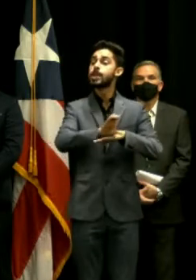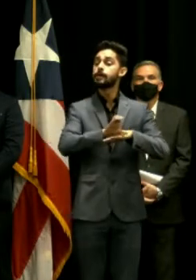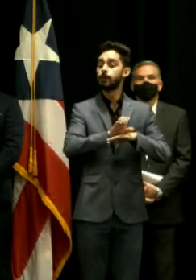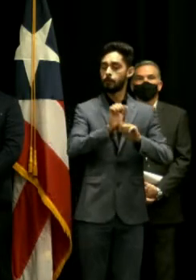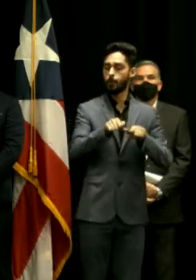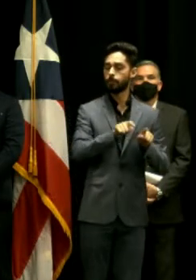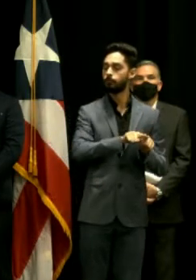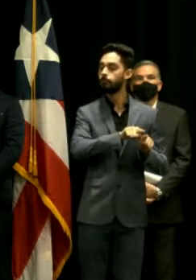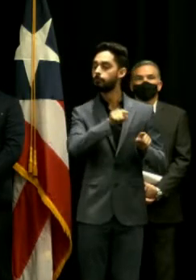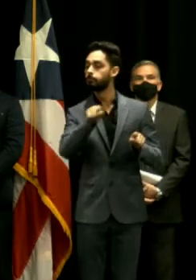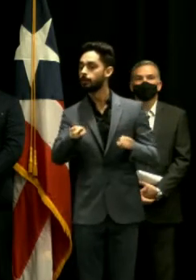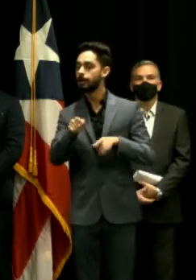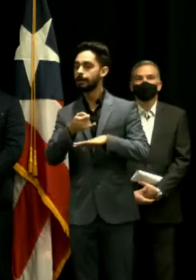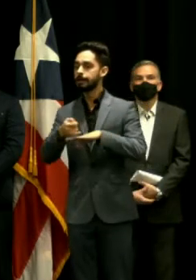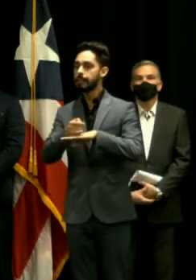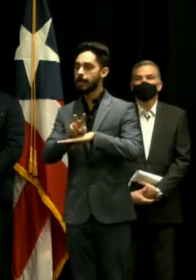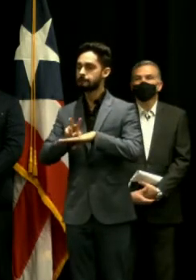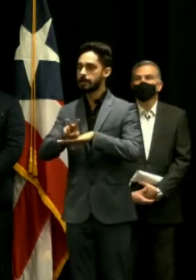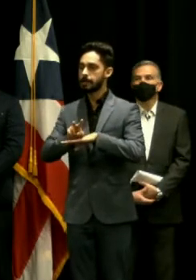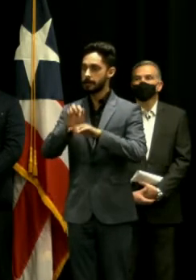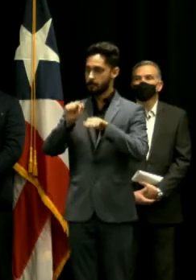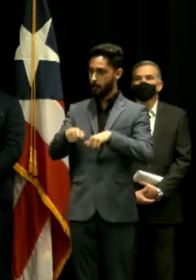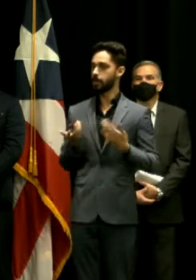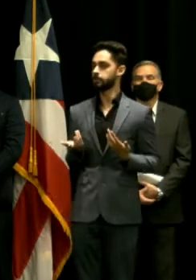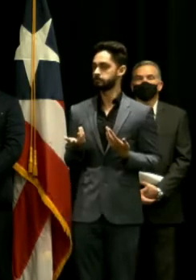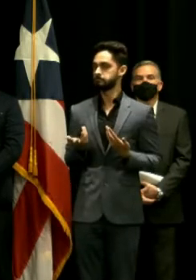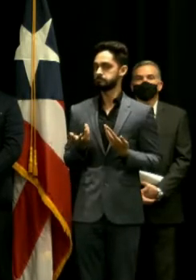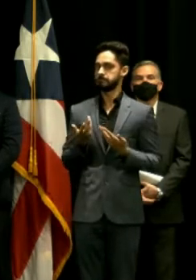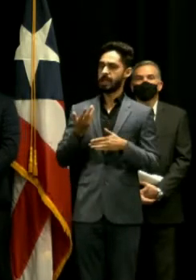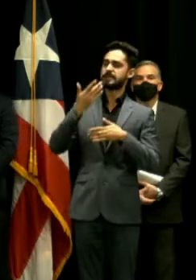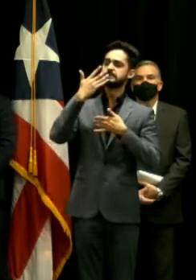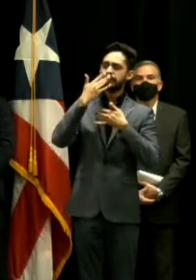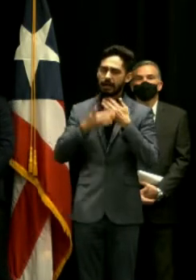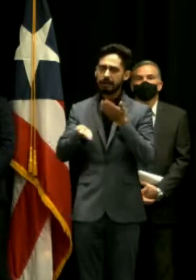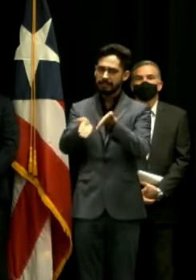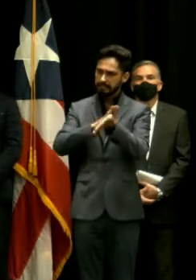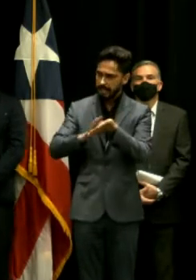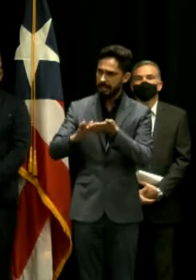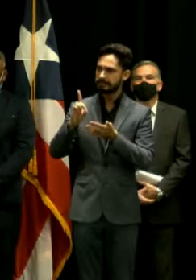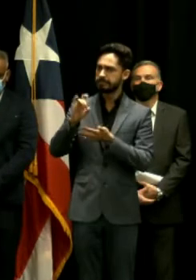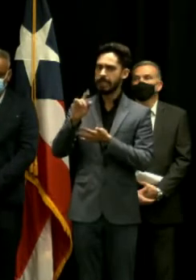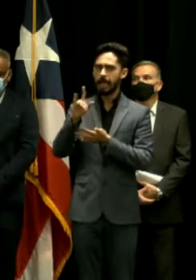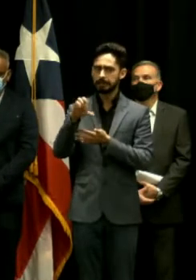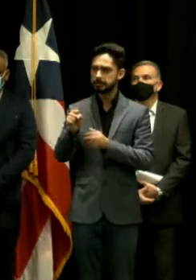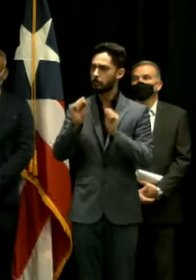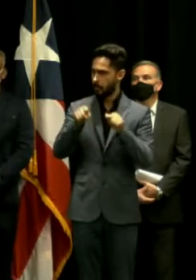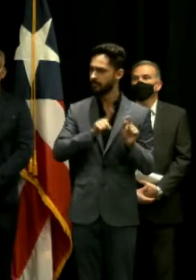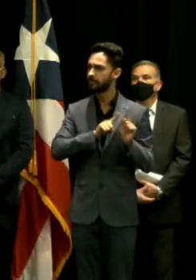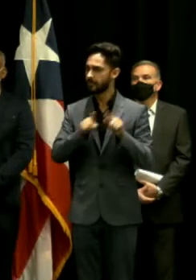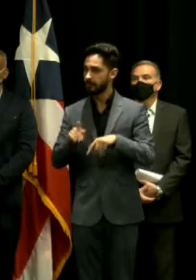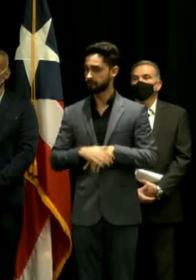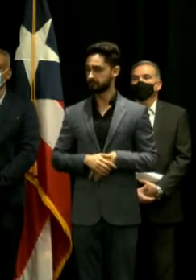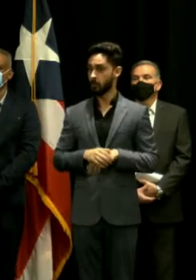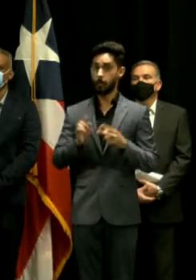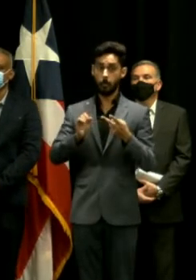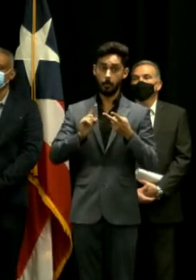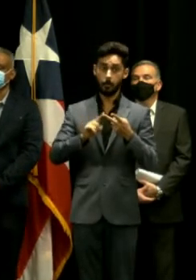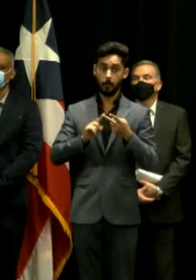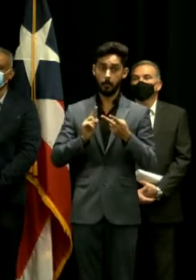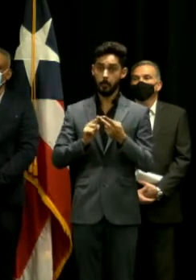para algunos de sus servicios como puede ser diálisis por ejemplo o el mismo servicio de quimioterapia